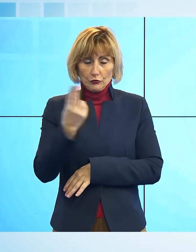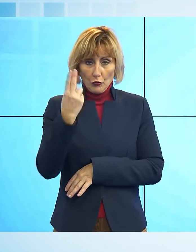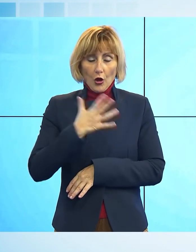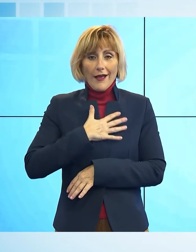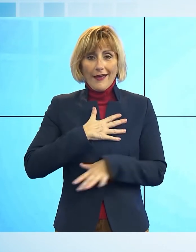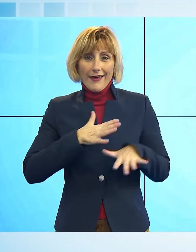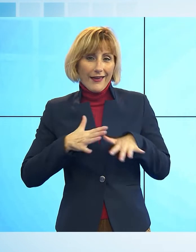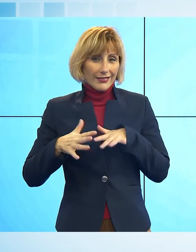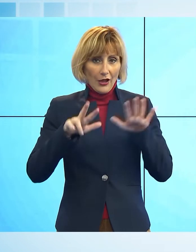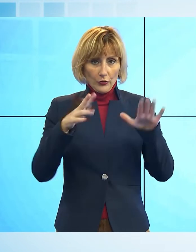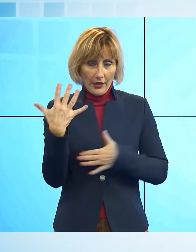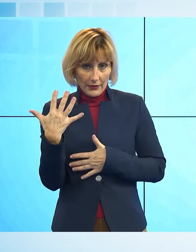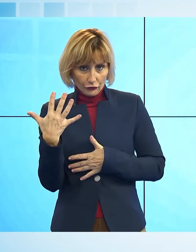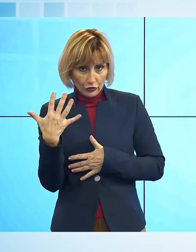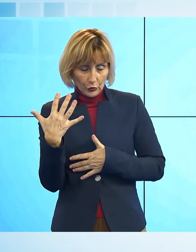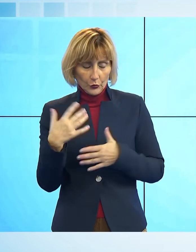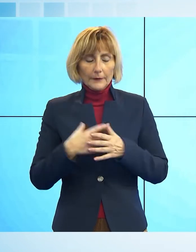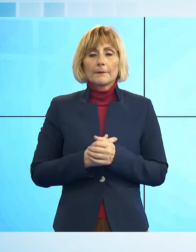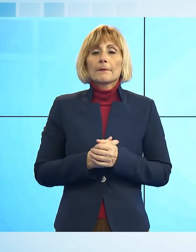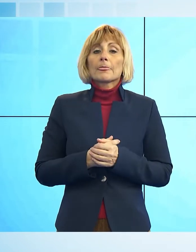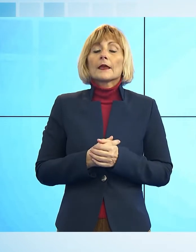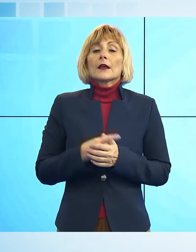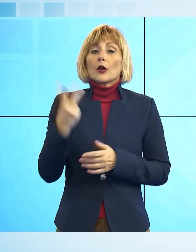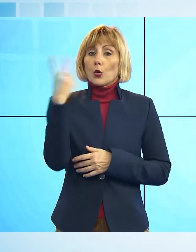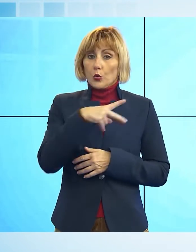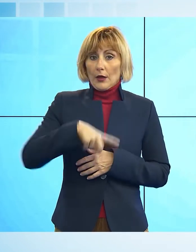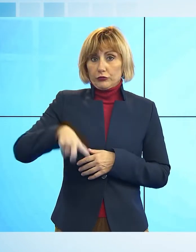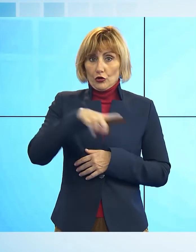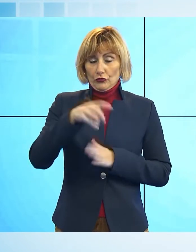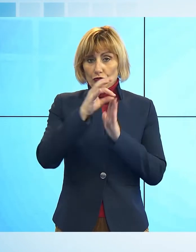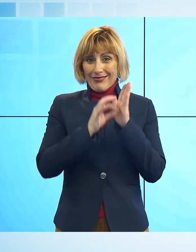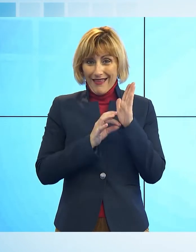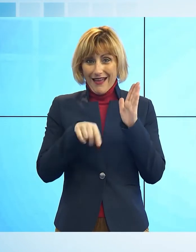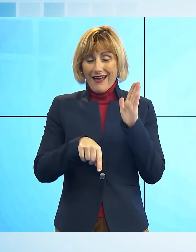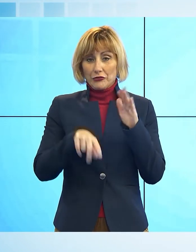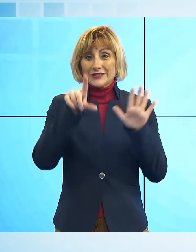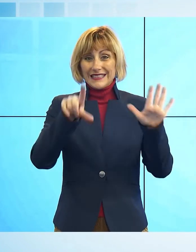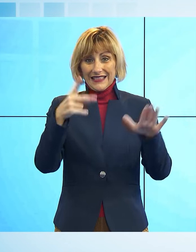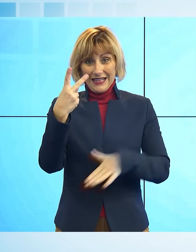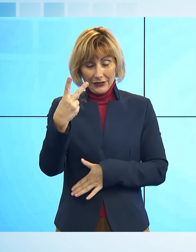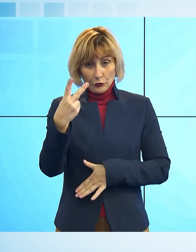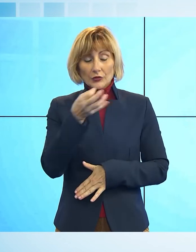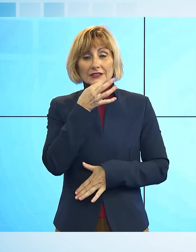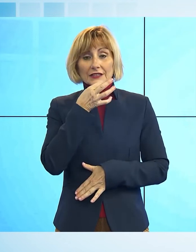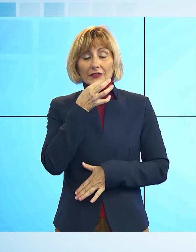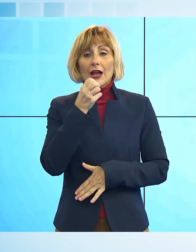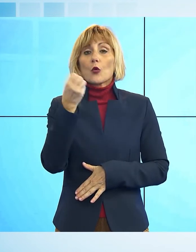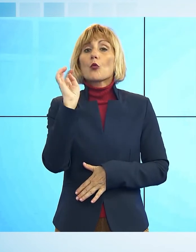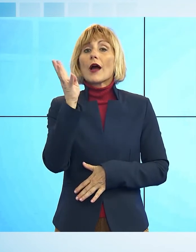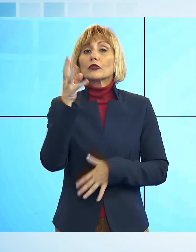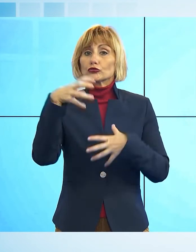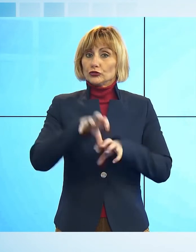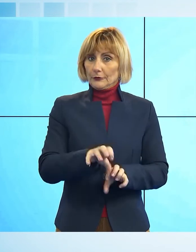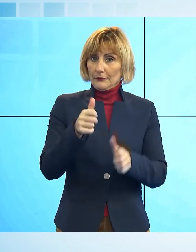,8 anni. Il dato provinciale dei nuovi positivi è di 72, 14 in meno rispetto a ieri, nel